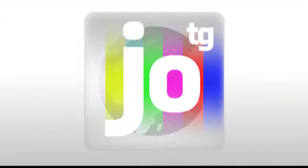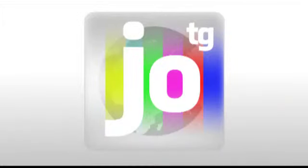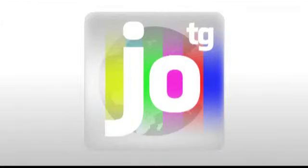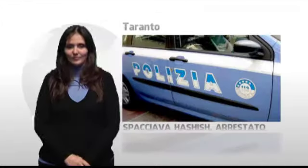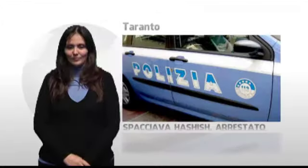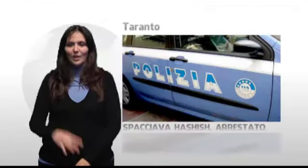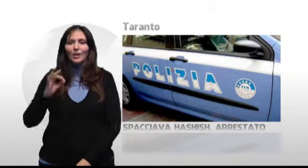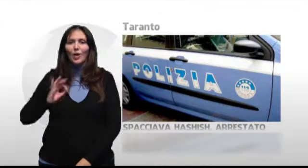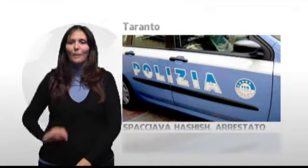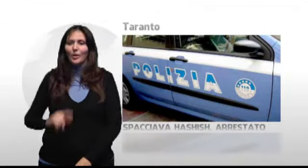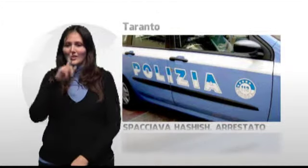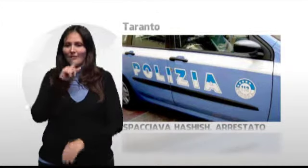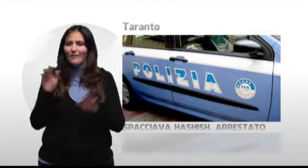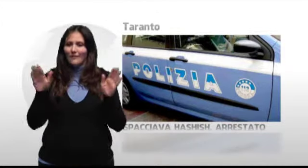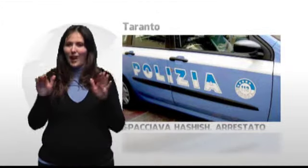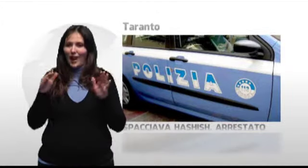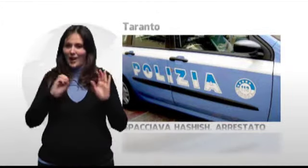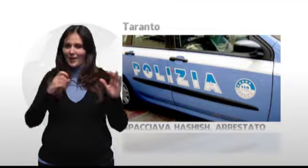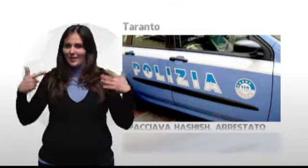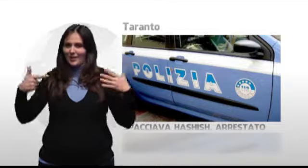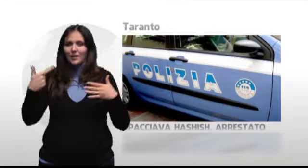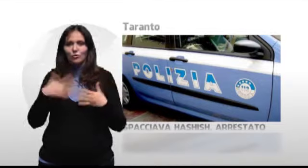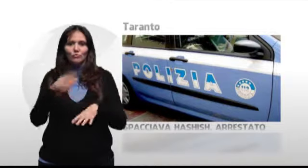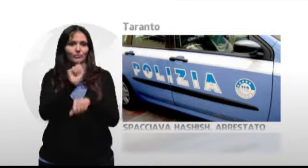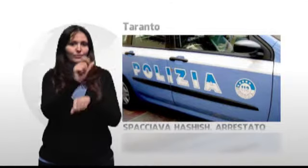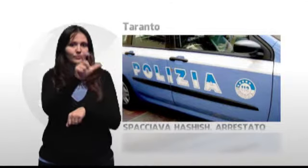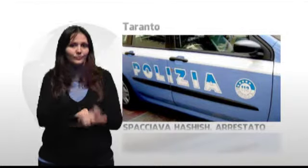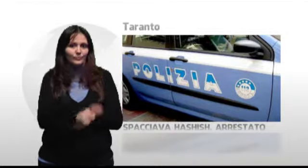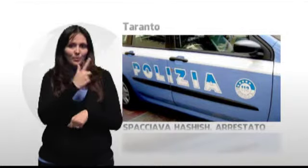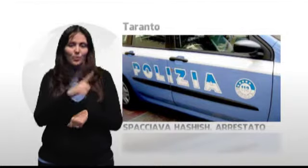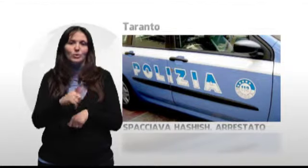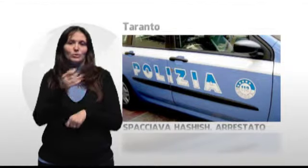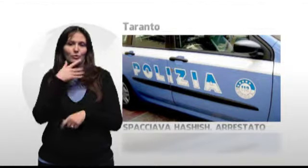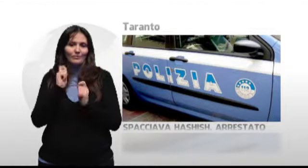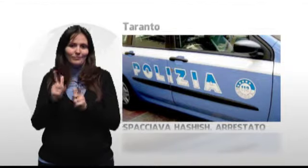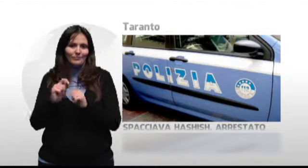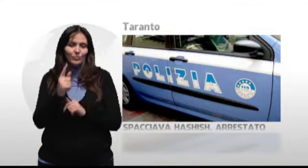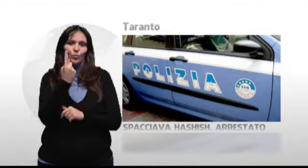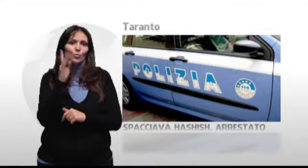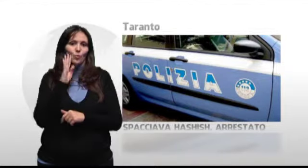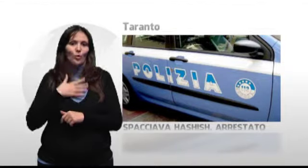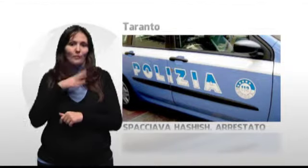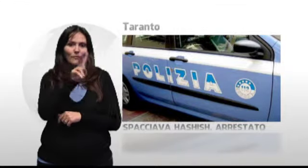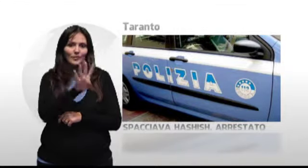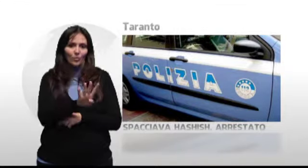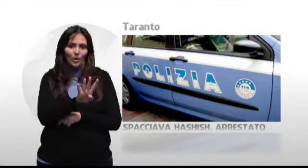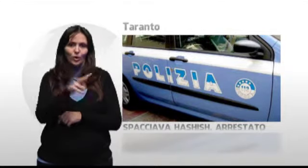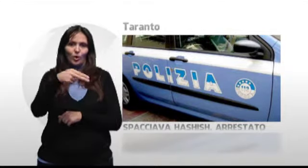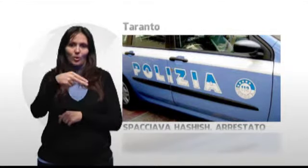I falchi della squadra mobile hanno tratto in arresto per spaccio di sostanza stupefacente il 24enne tarantino Norman Santoro.